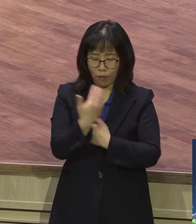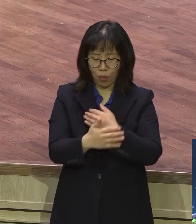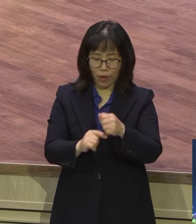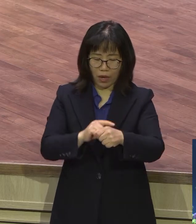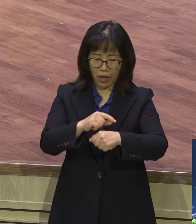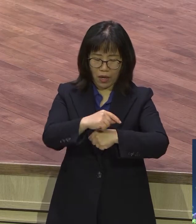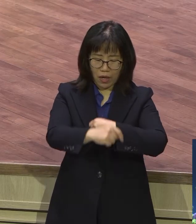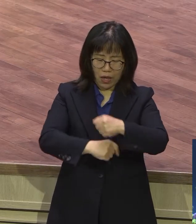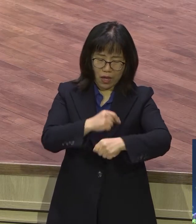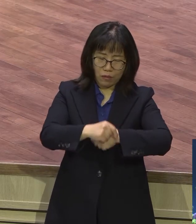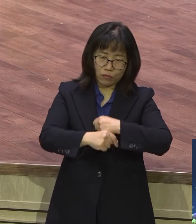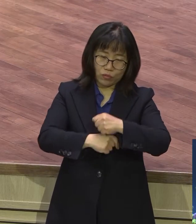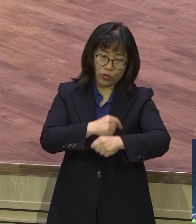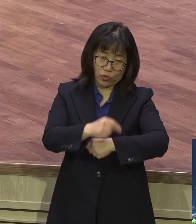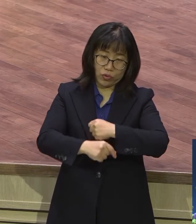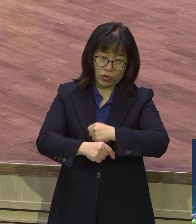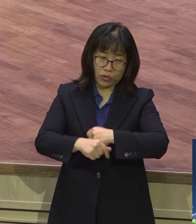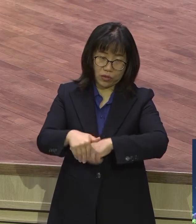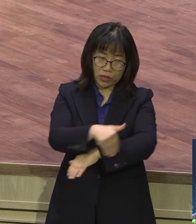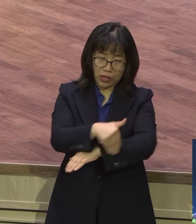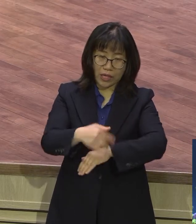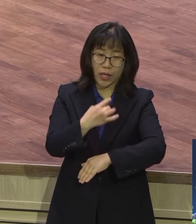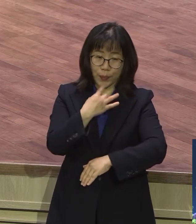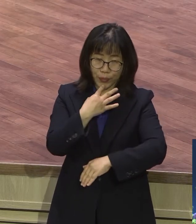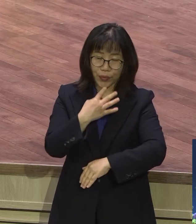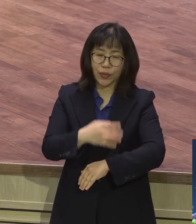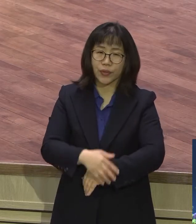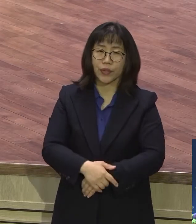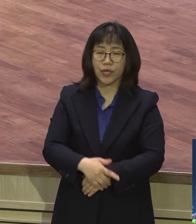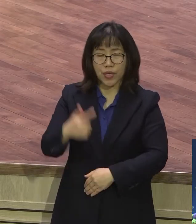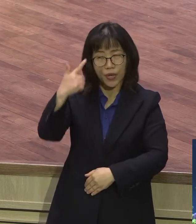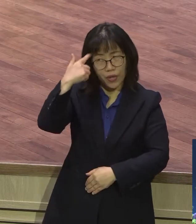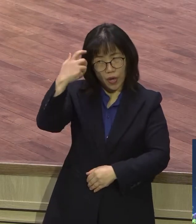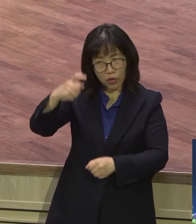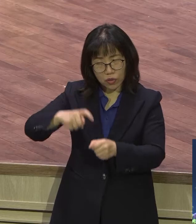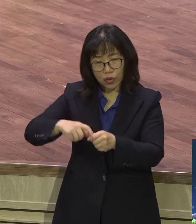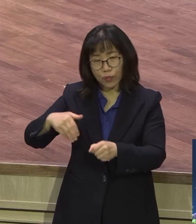말이 아닌데 영적인 걸 전혀 모르고 종교적으로만 사니까